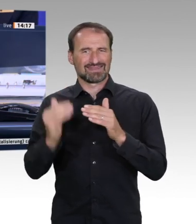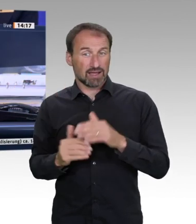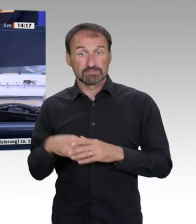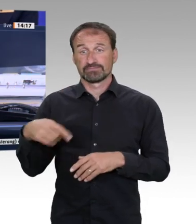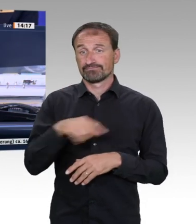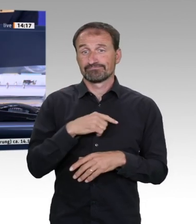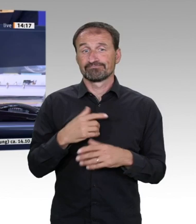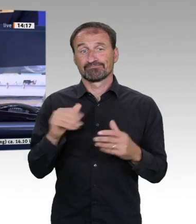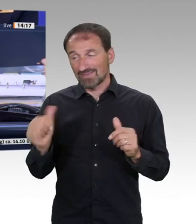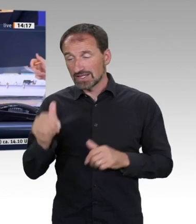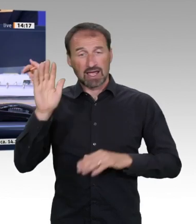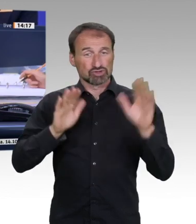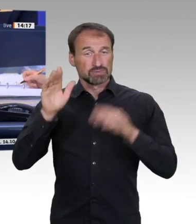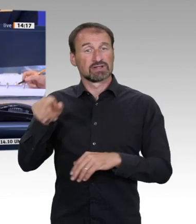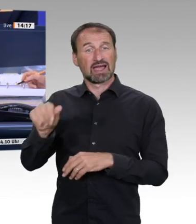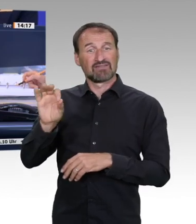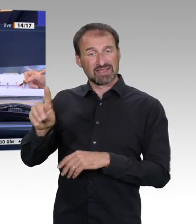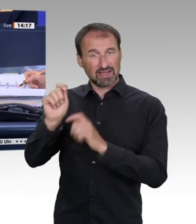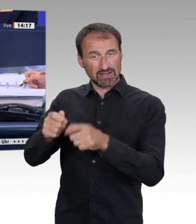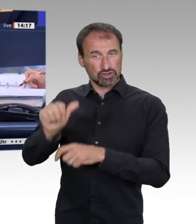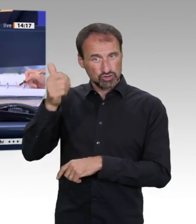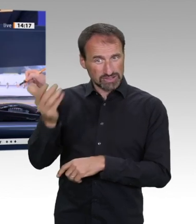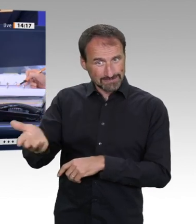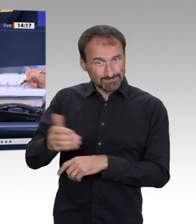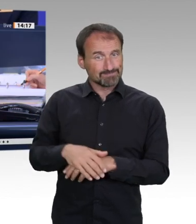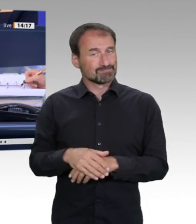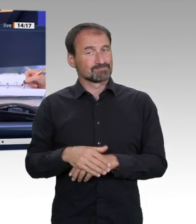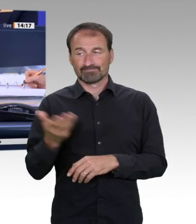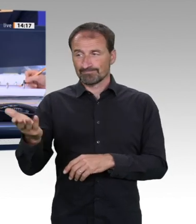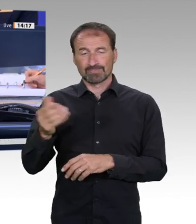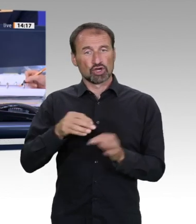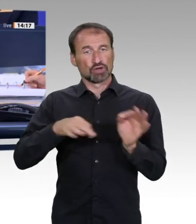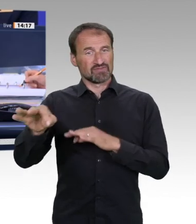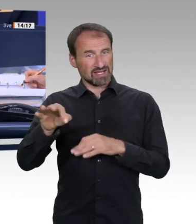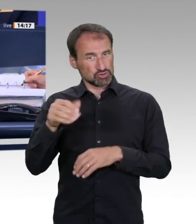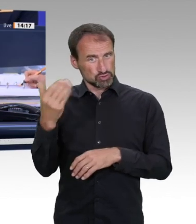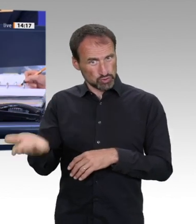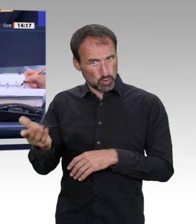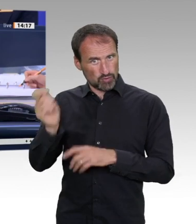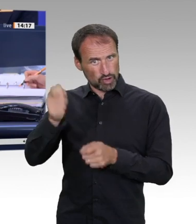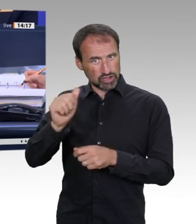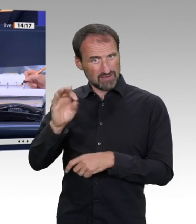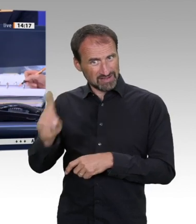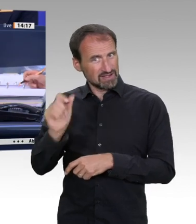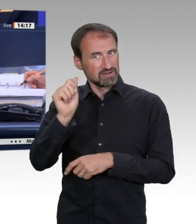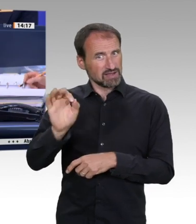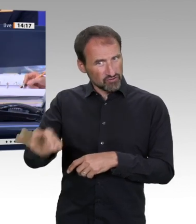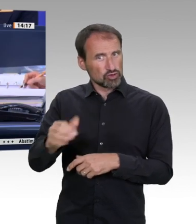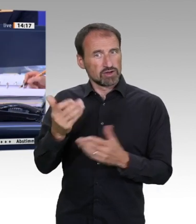Federführung beim Ausschuss Inneres und Heimat. Auch hier schlägt die Fraktion der AfD vor Federführung beim Ausschuss